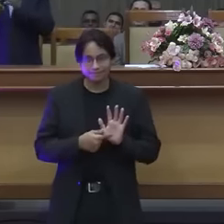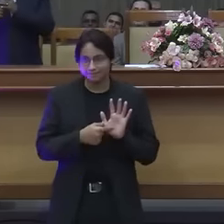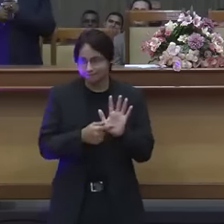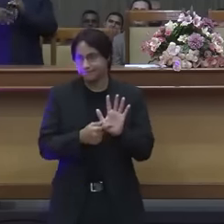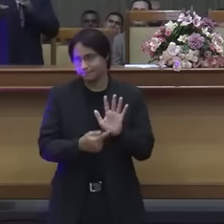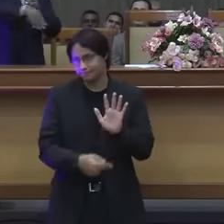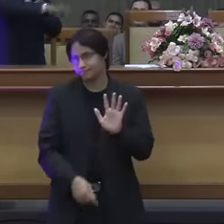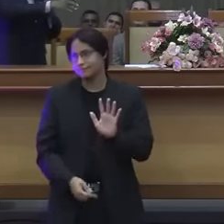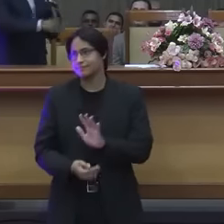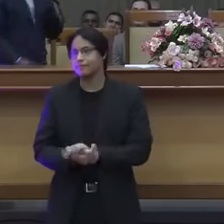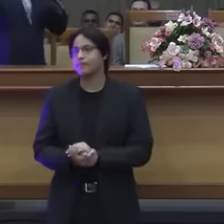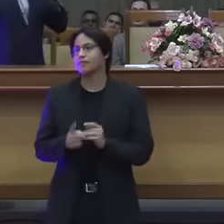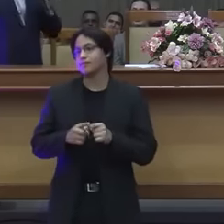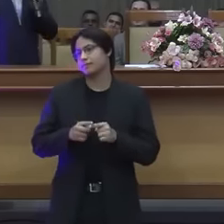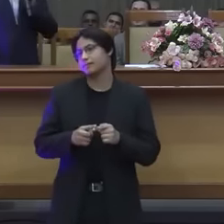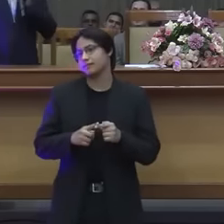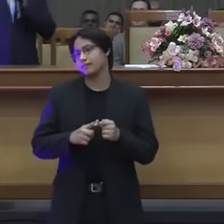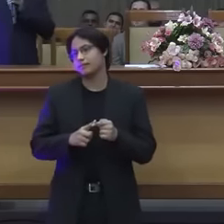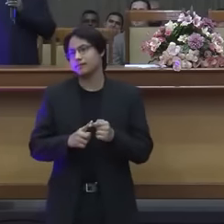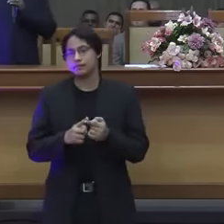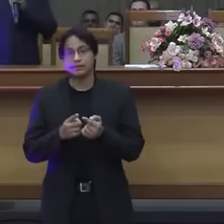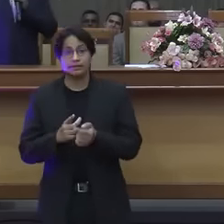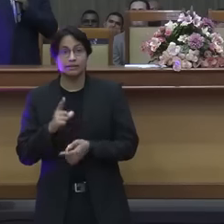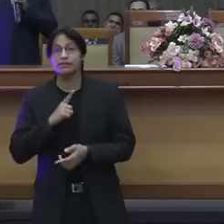porque tem crente que não tem nada de bíblia